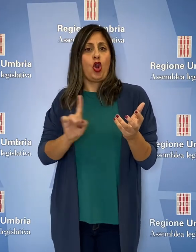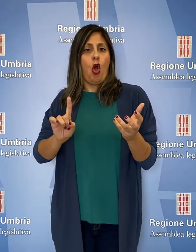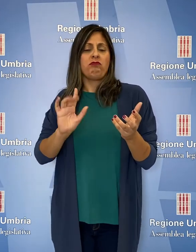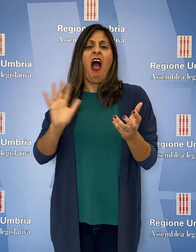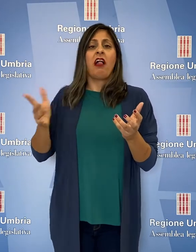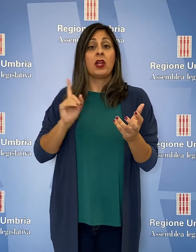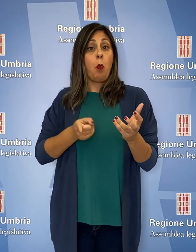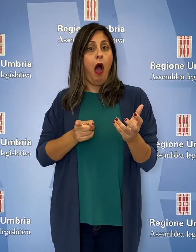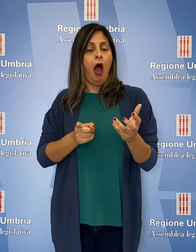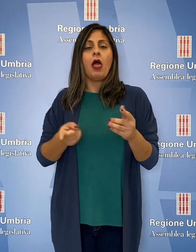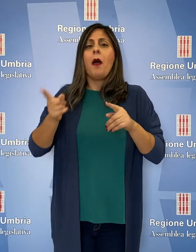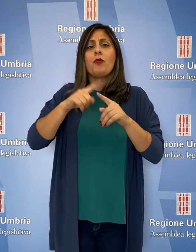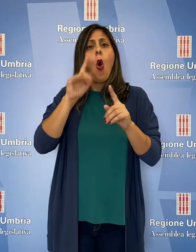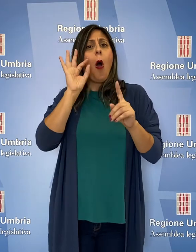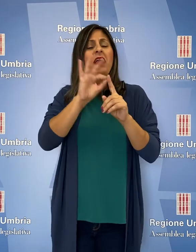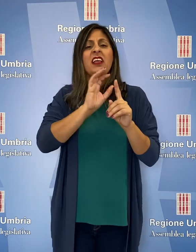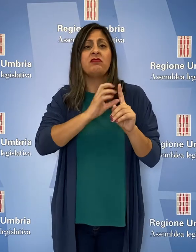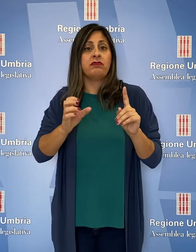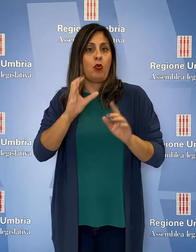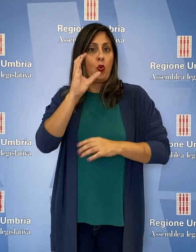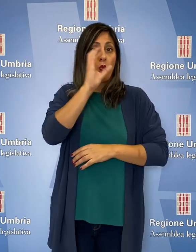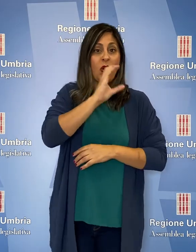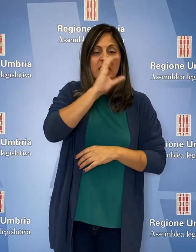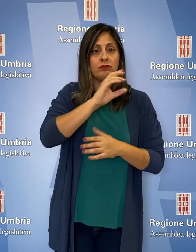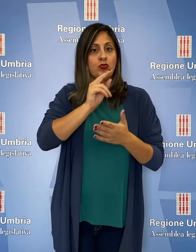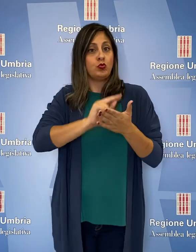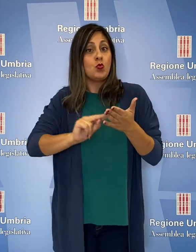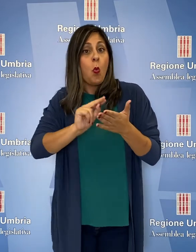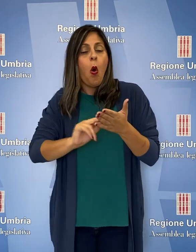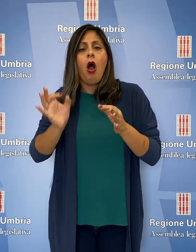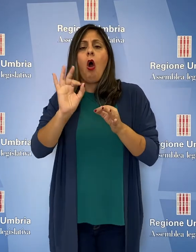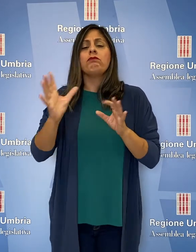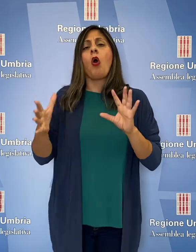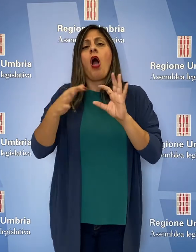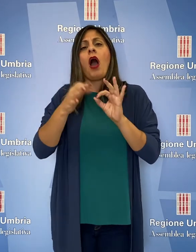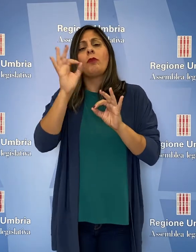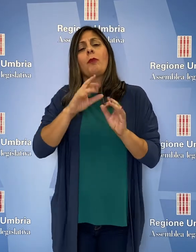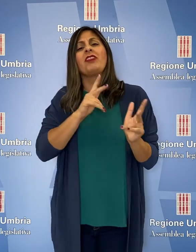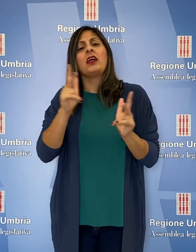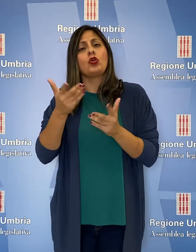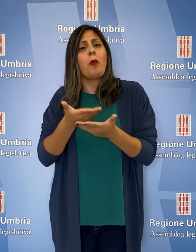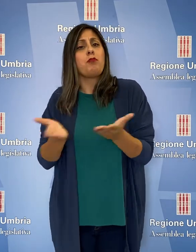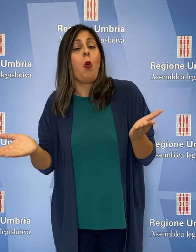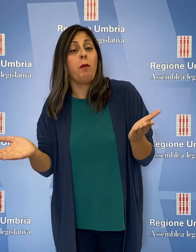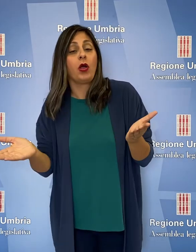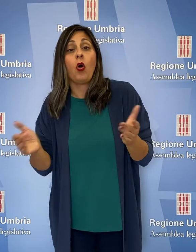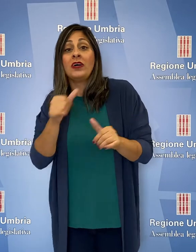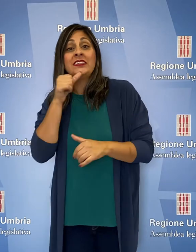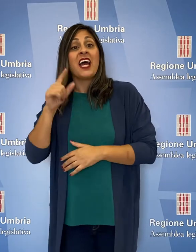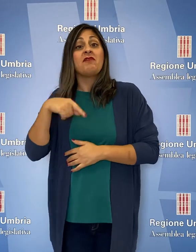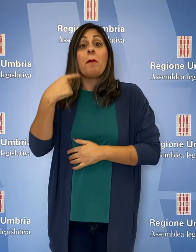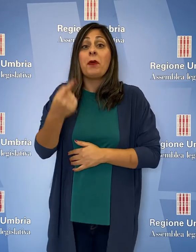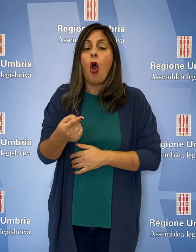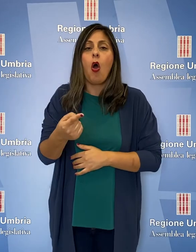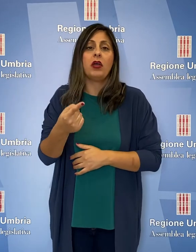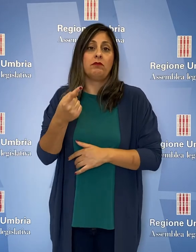alternativi al petrolio e le diverse finalità, turistica ma anche scolastica o legata al trasporto pubblico, per poi